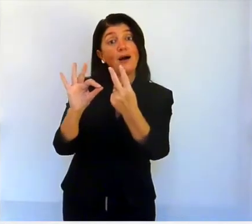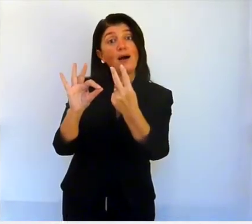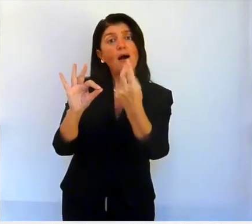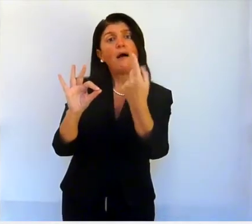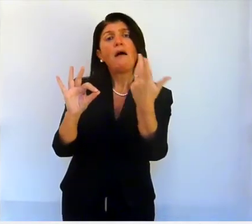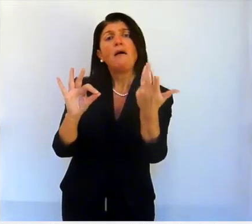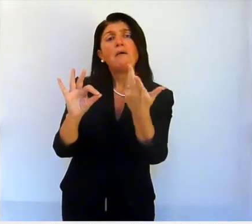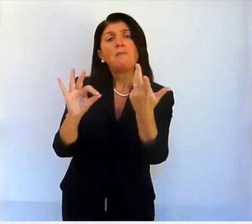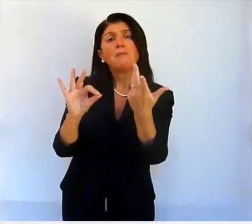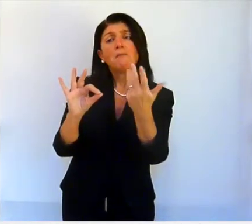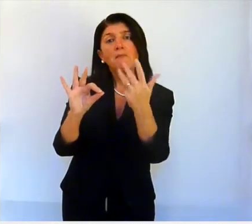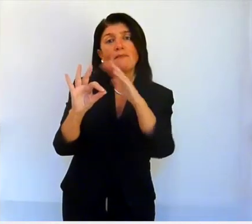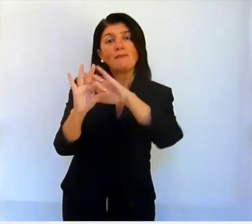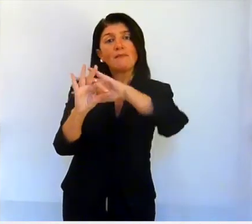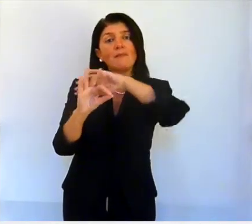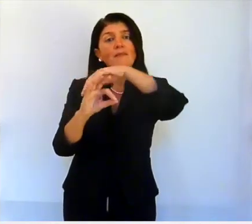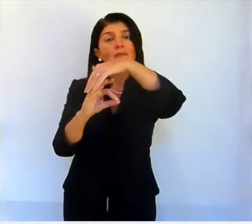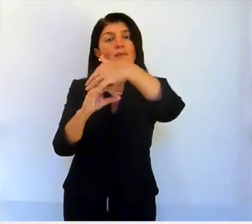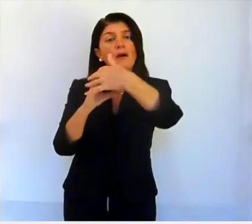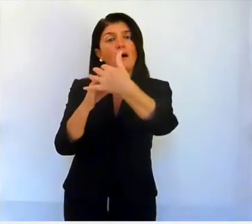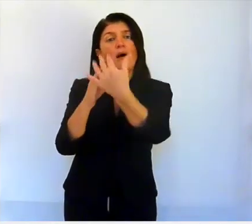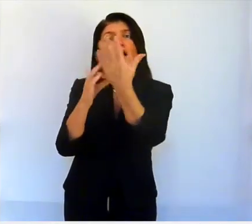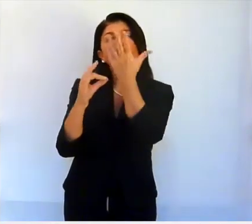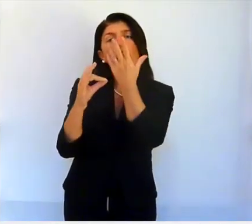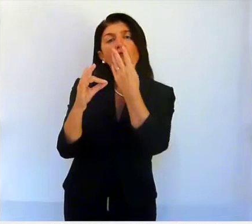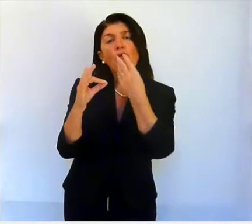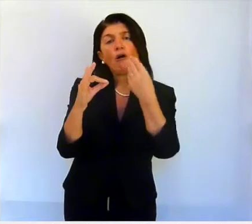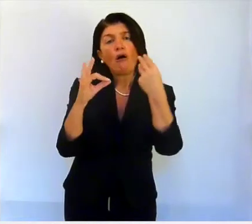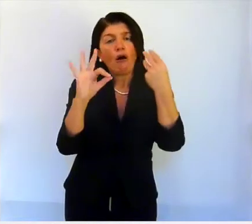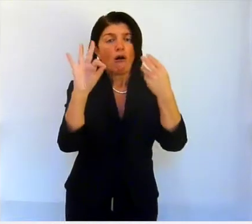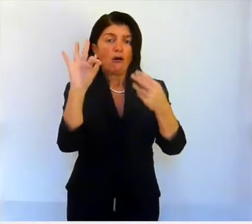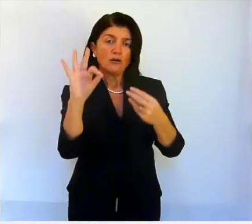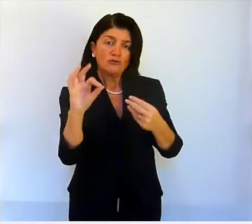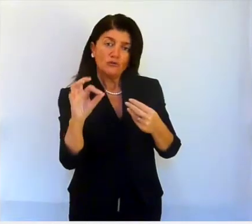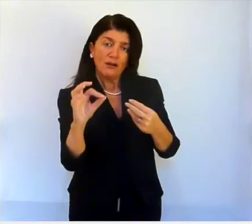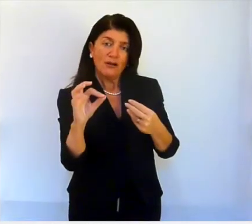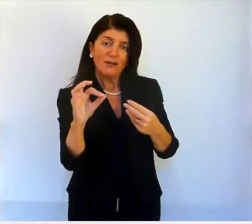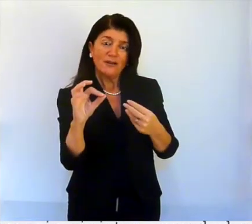mentre le altre dita si ripiegano dolcemente su loro stesse.